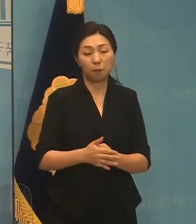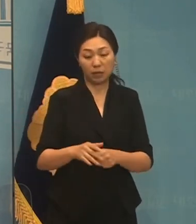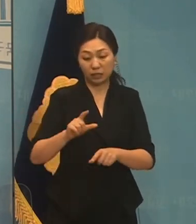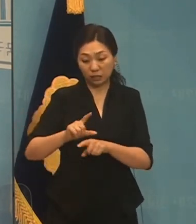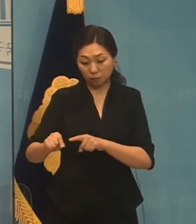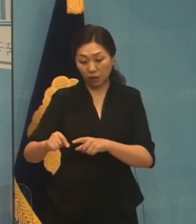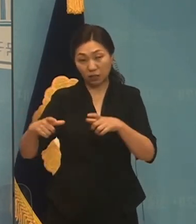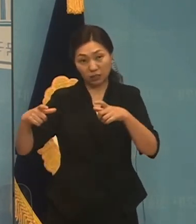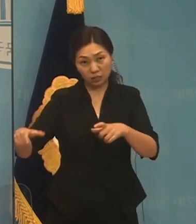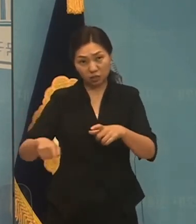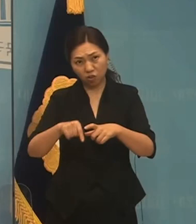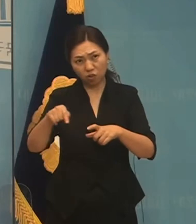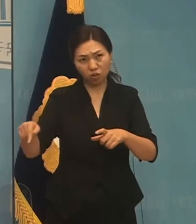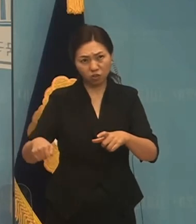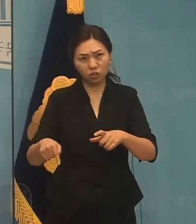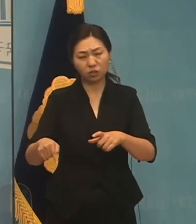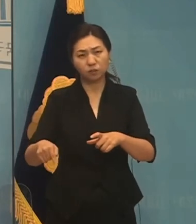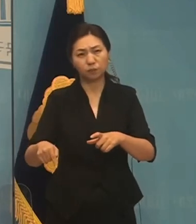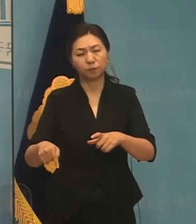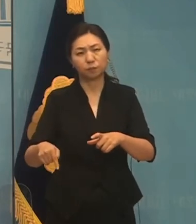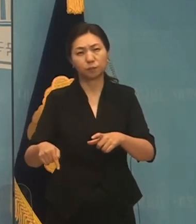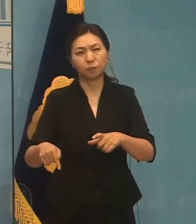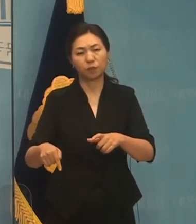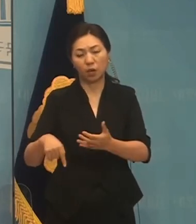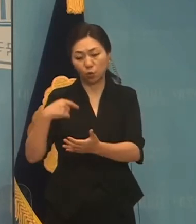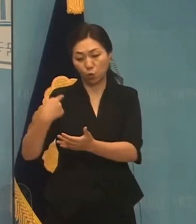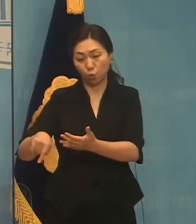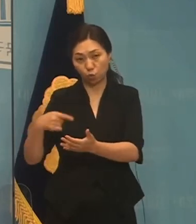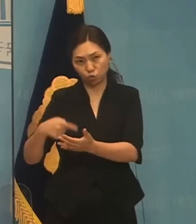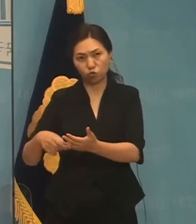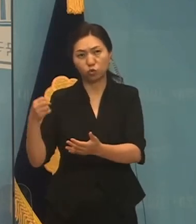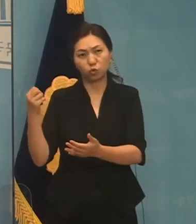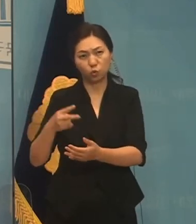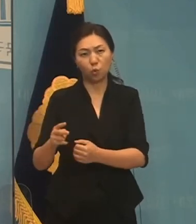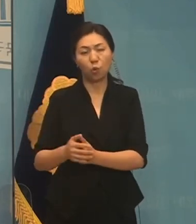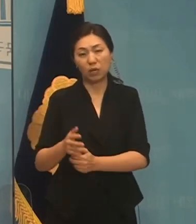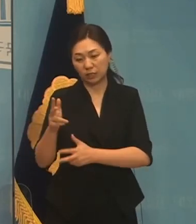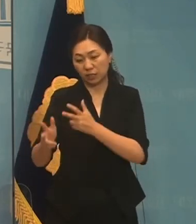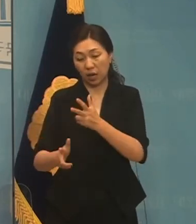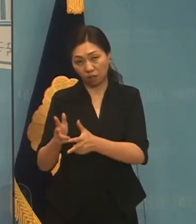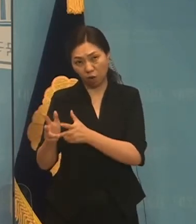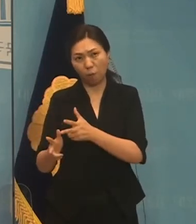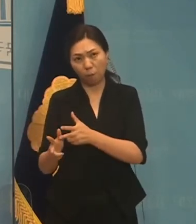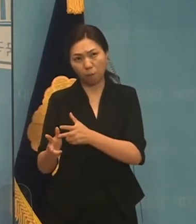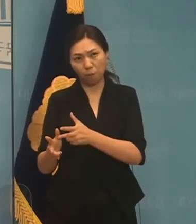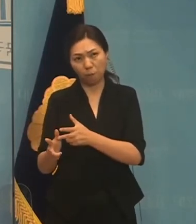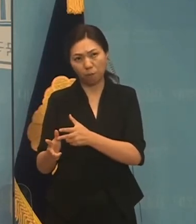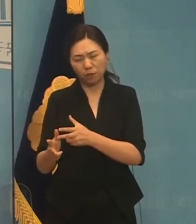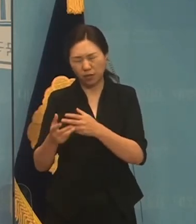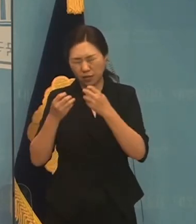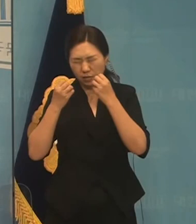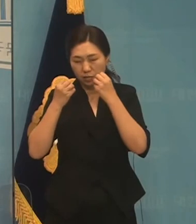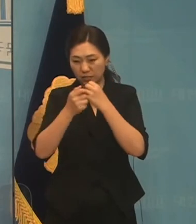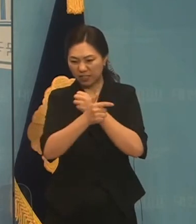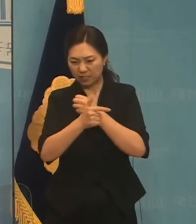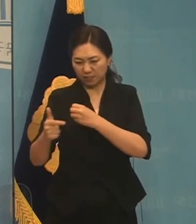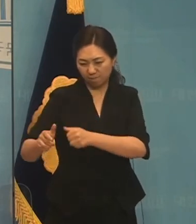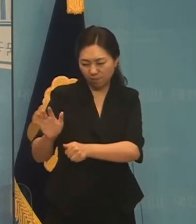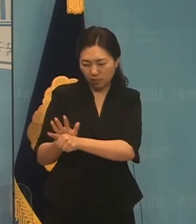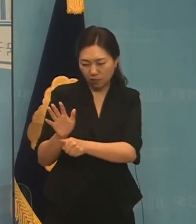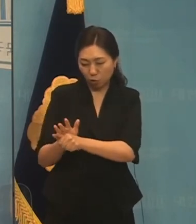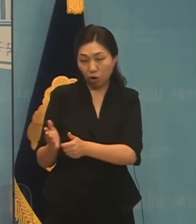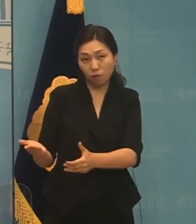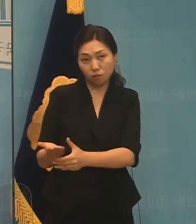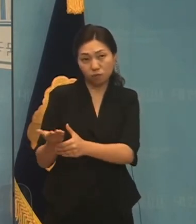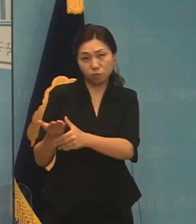저는 지방의 교육과 산업을 획기적으로 육성함으로써